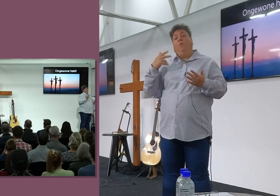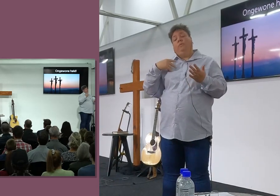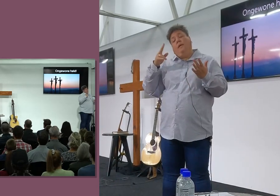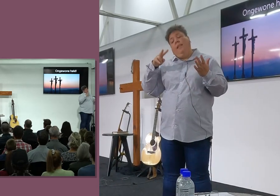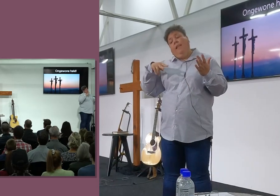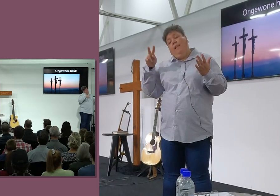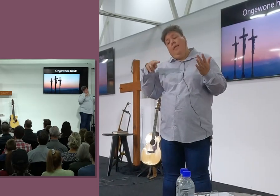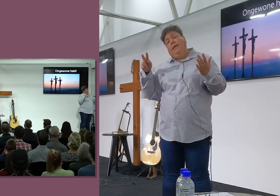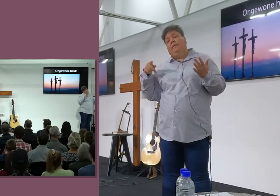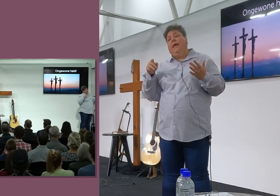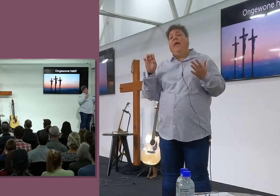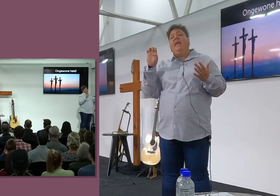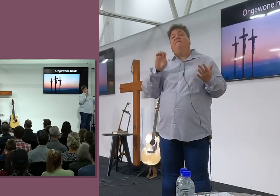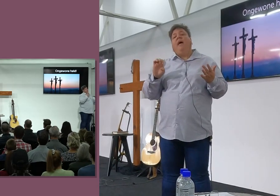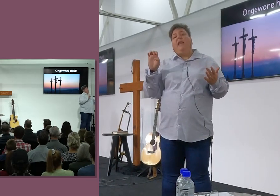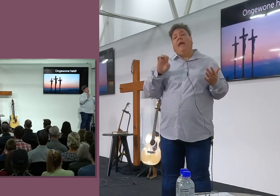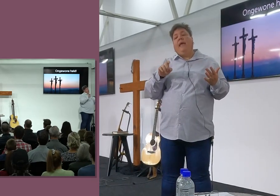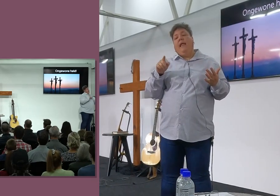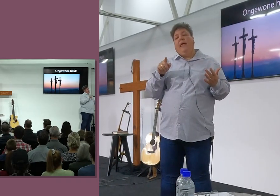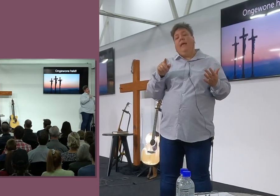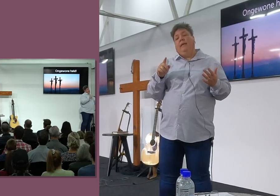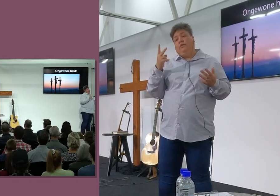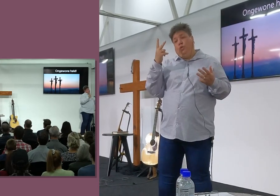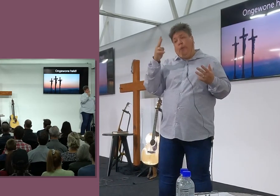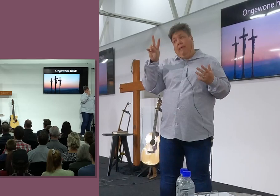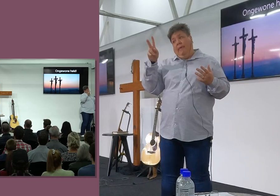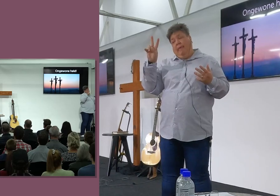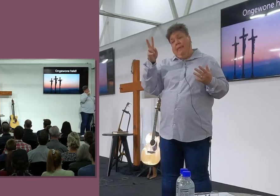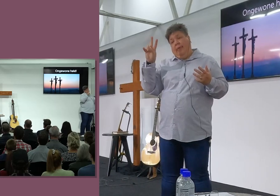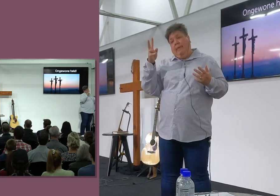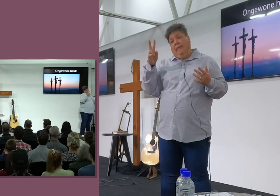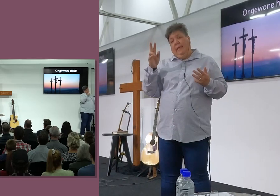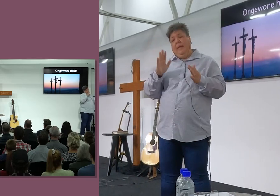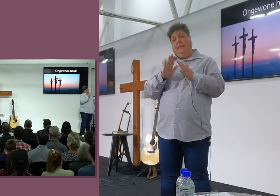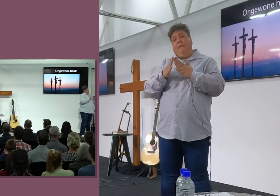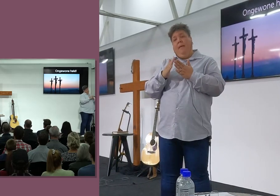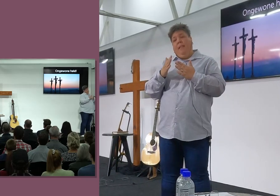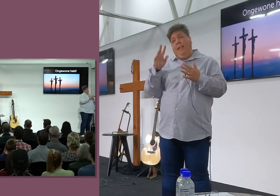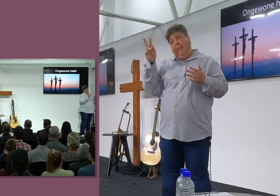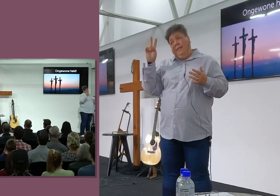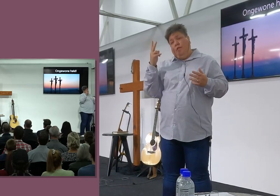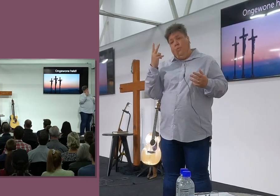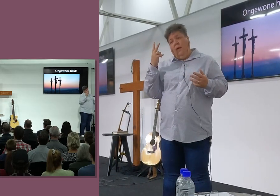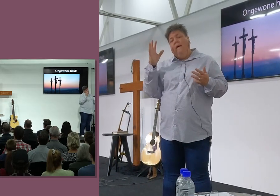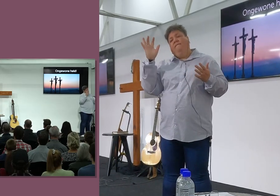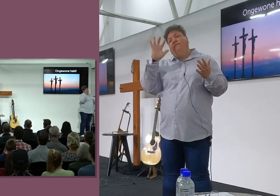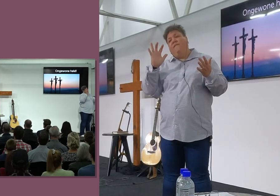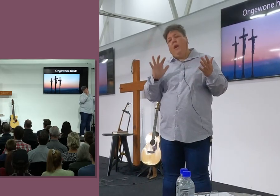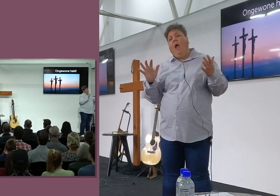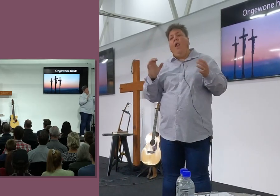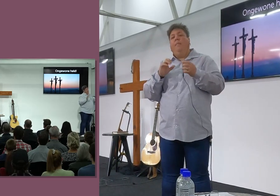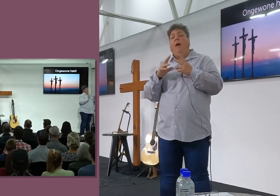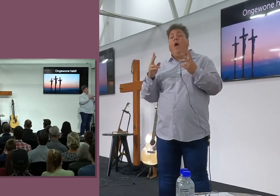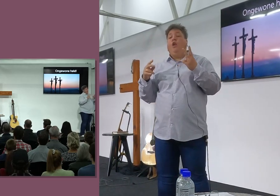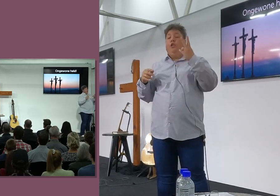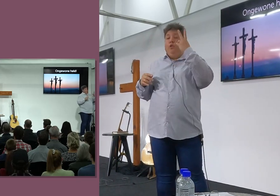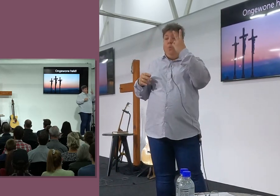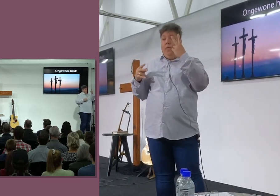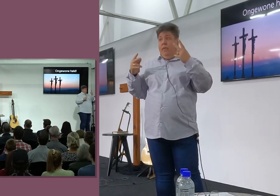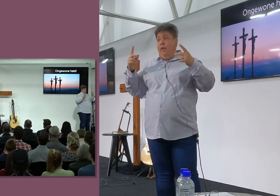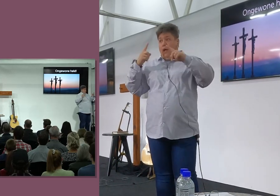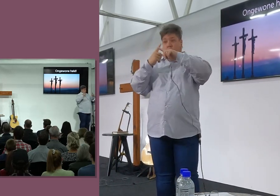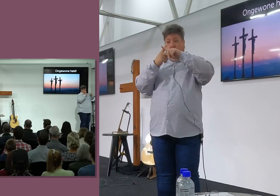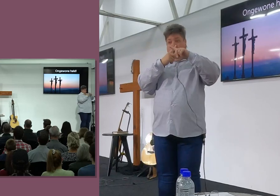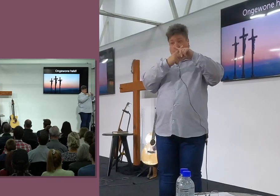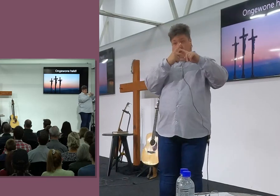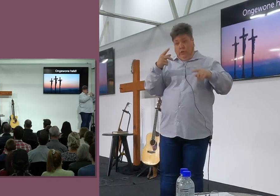lees, In die evangelies, Dan lees ons in twee van die evangelies, Dan begin die verhaal, Waar al twee met Jesus spot,